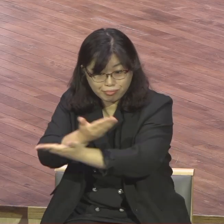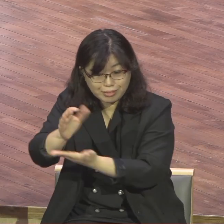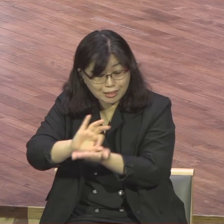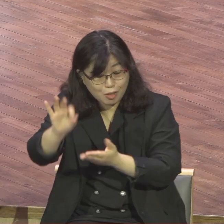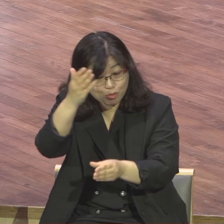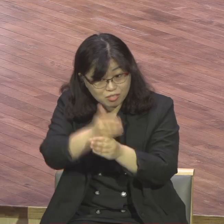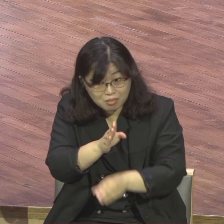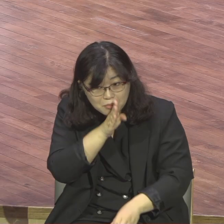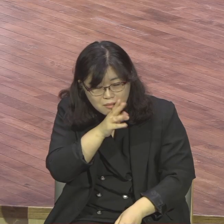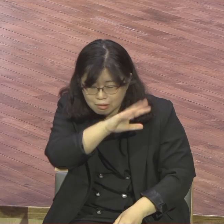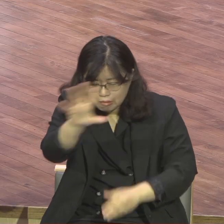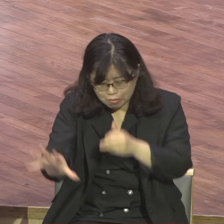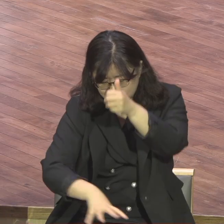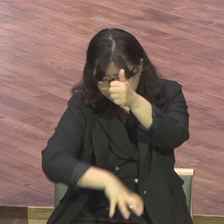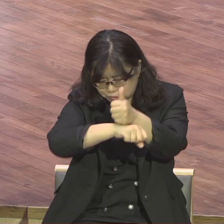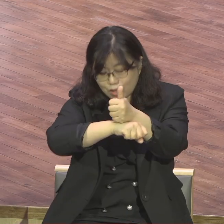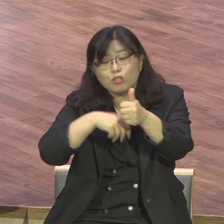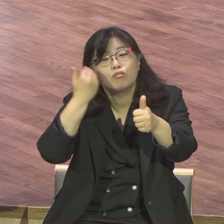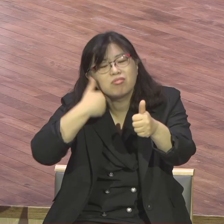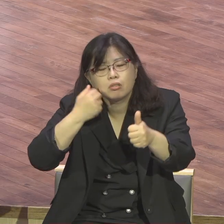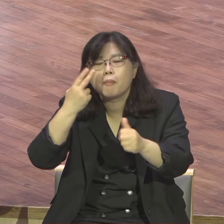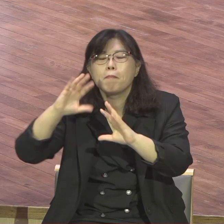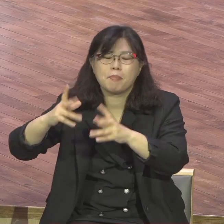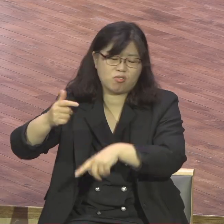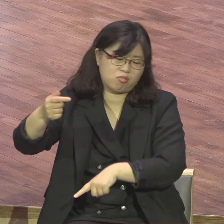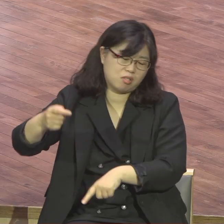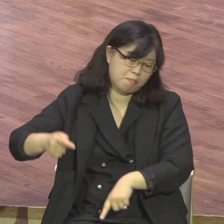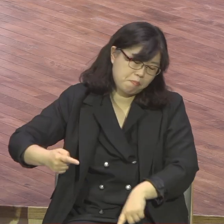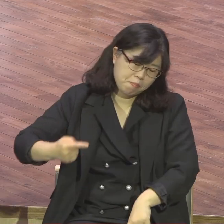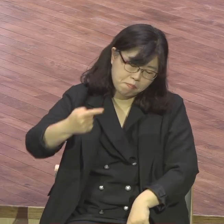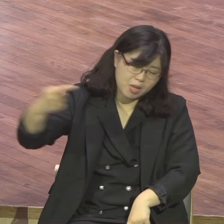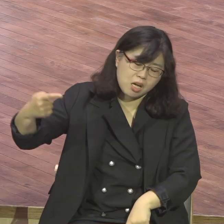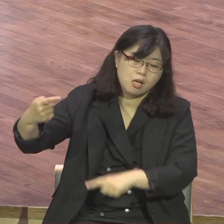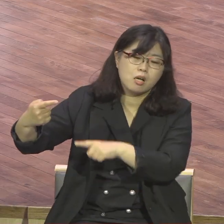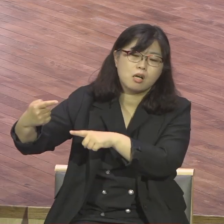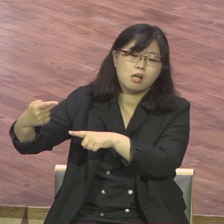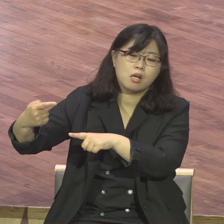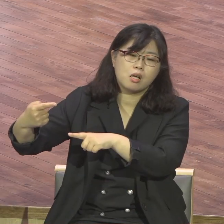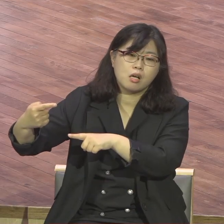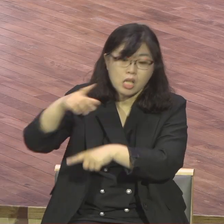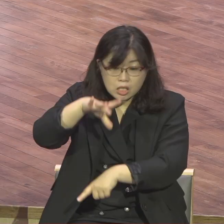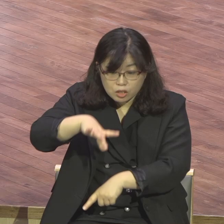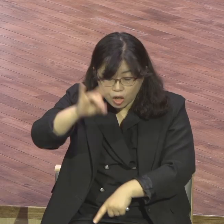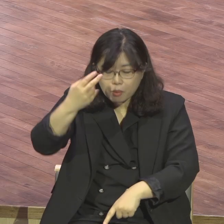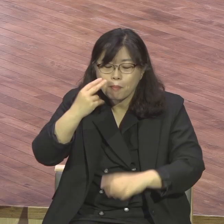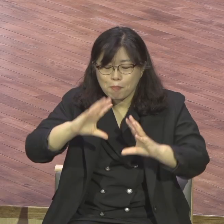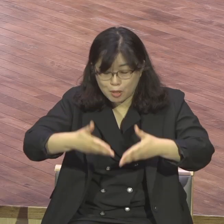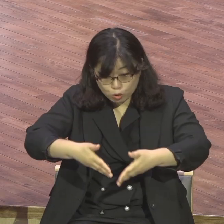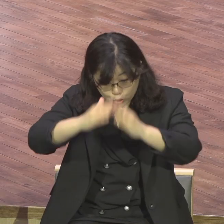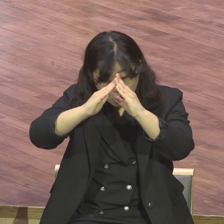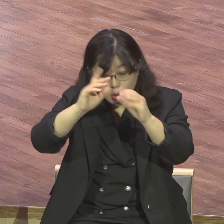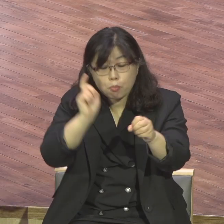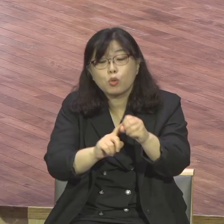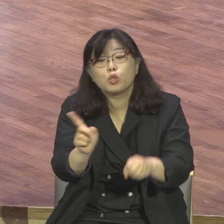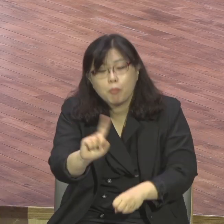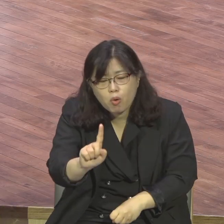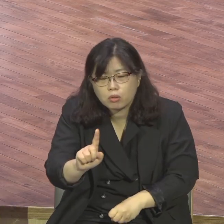기도 예배 예배 한번 제대로 드려보자고 목숨 걸고 그것도 얼마나 많이 죽었어요 목숨 걸고 예배 한번 제대로